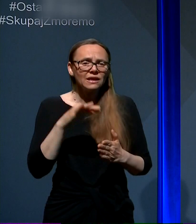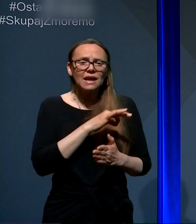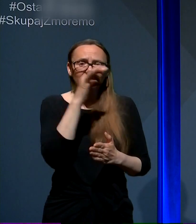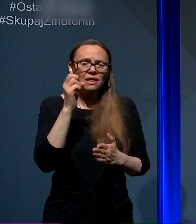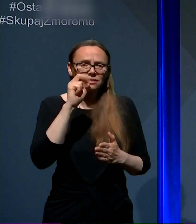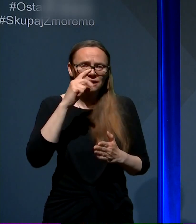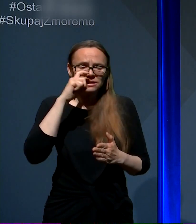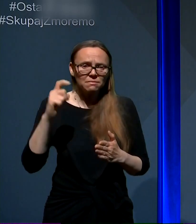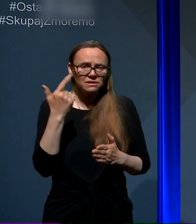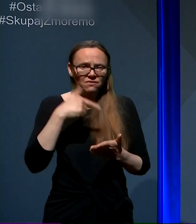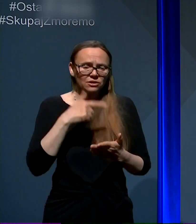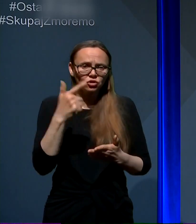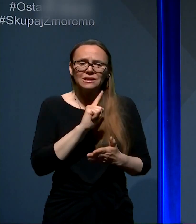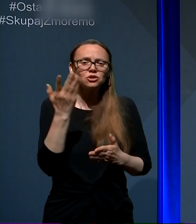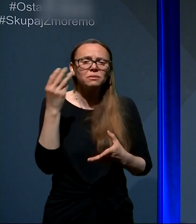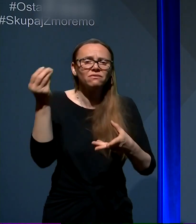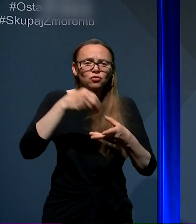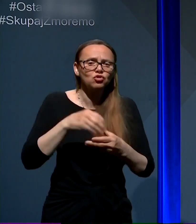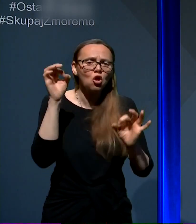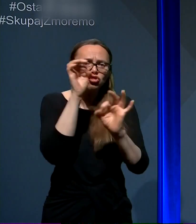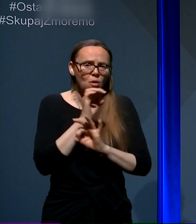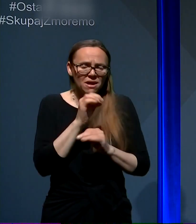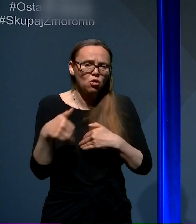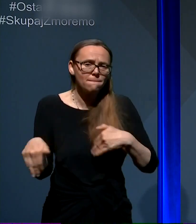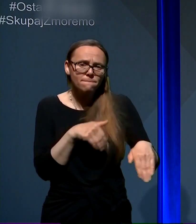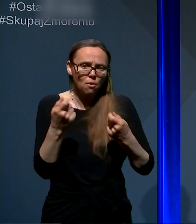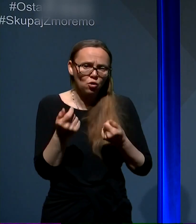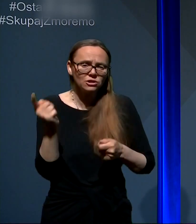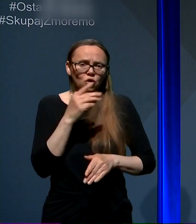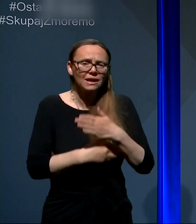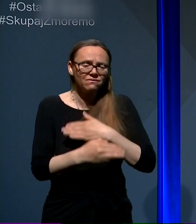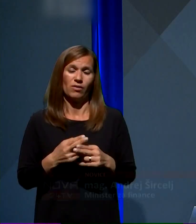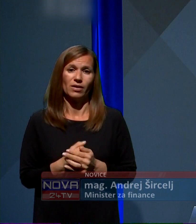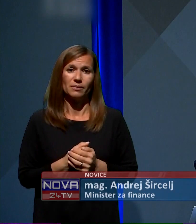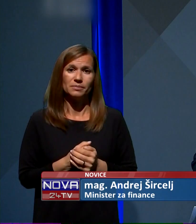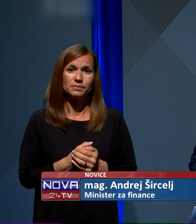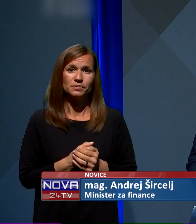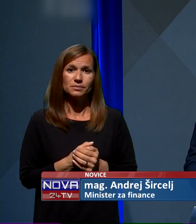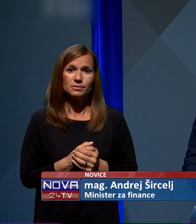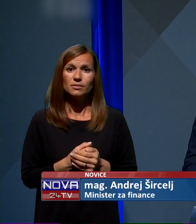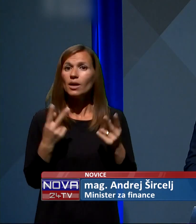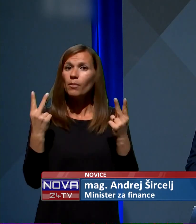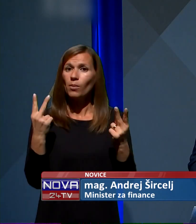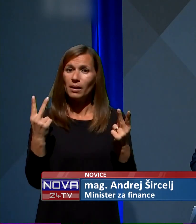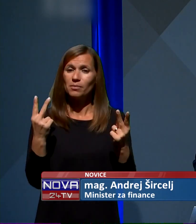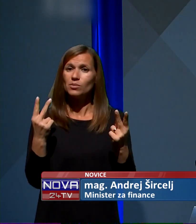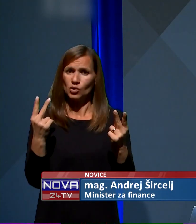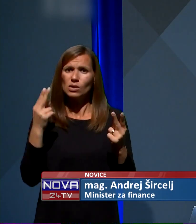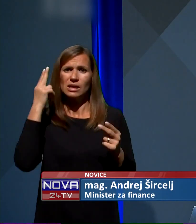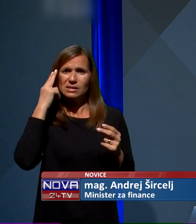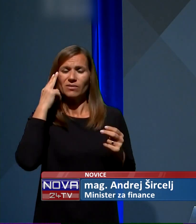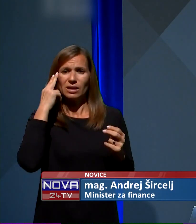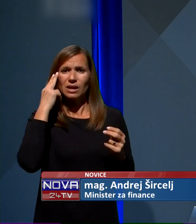marca 2020. niso bili vključeni v nobeno bom rekel pokojninsko ali imalijsko zelovanje, torej delavci. Pomembno se je namreč zavedati,